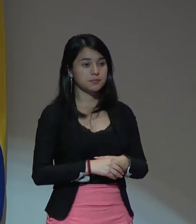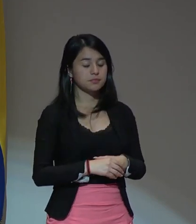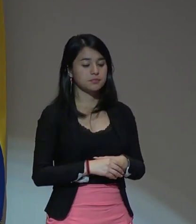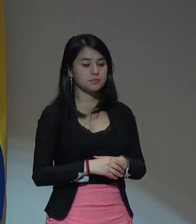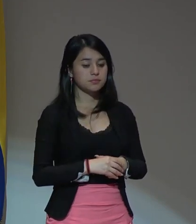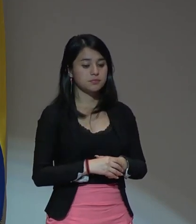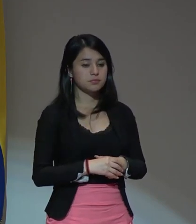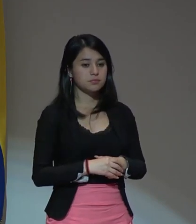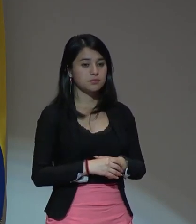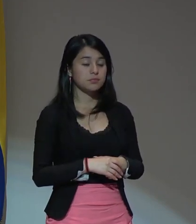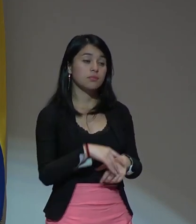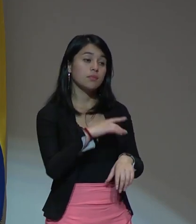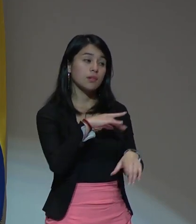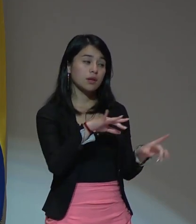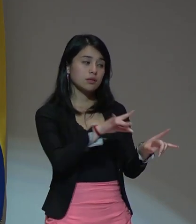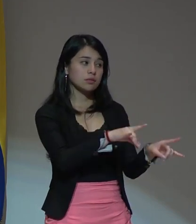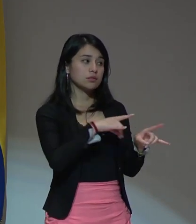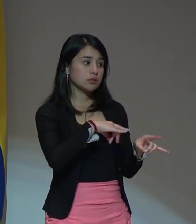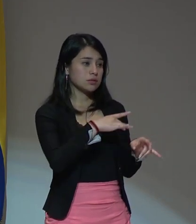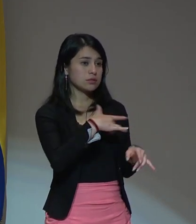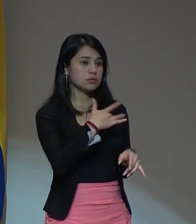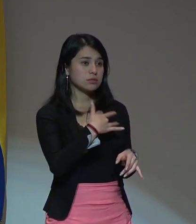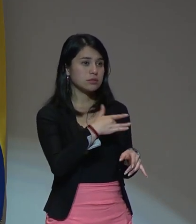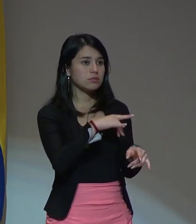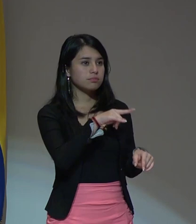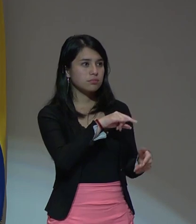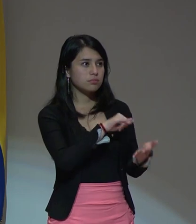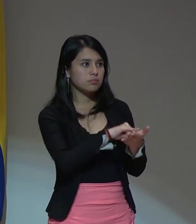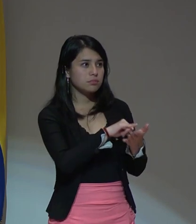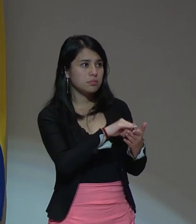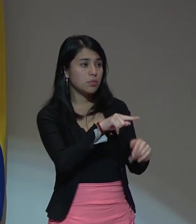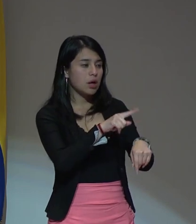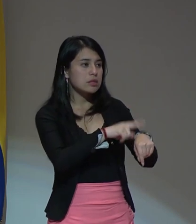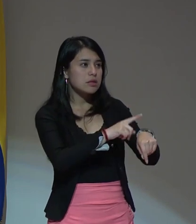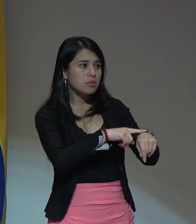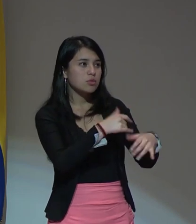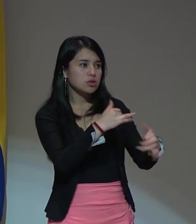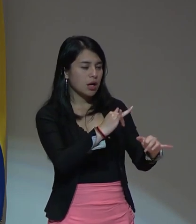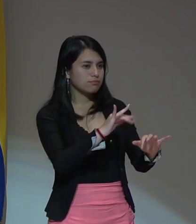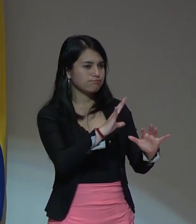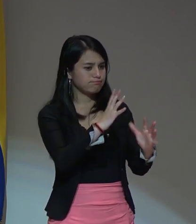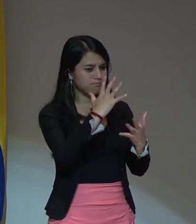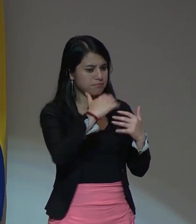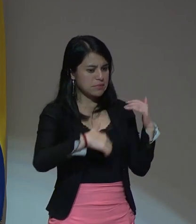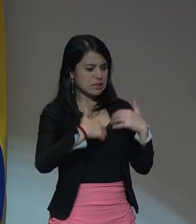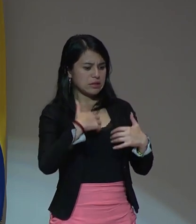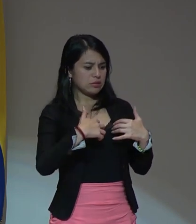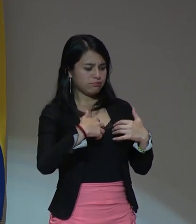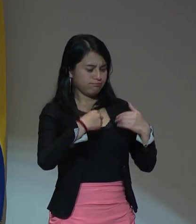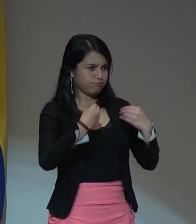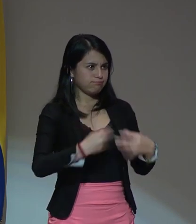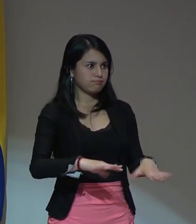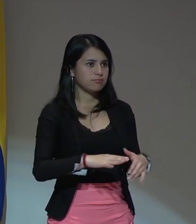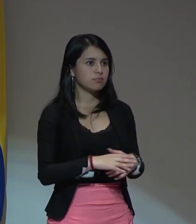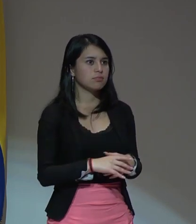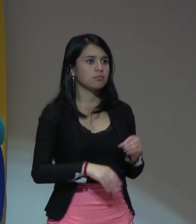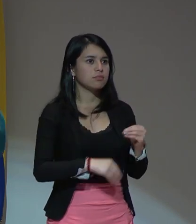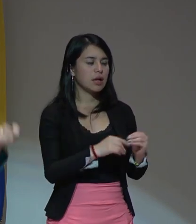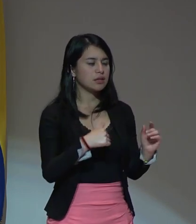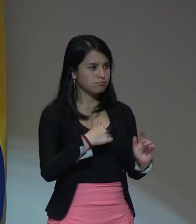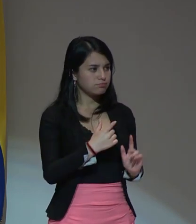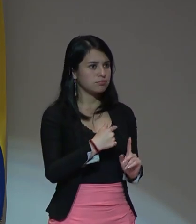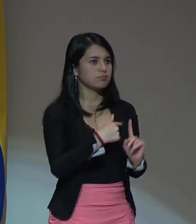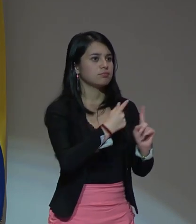haber sentido este momento de superar el miedo y decir su palabra